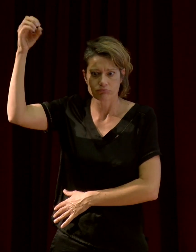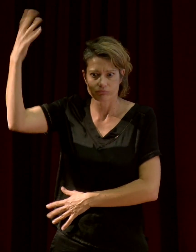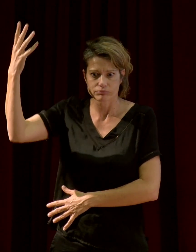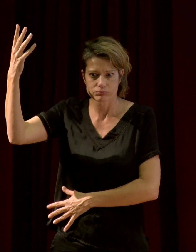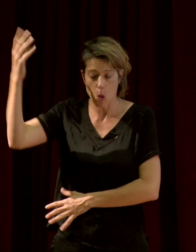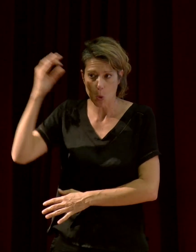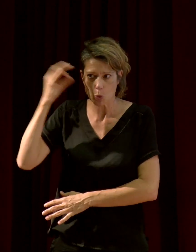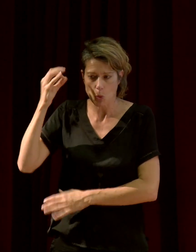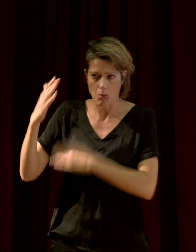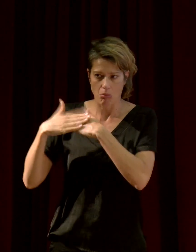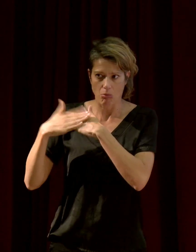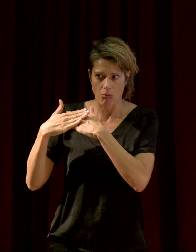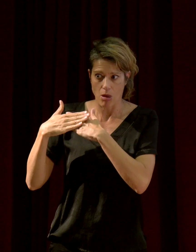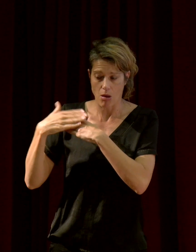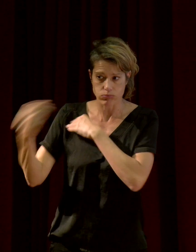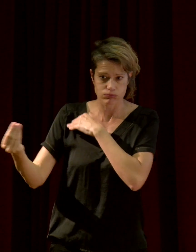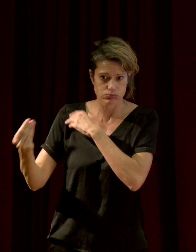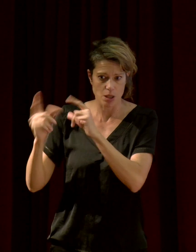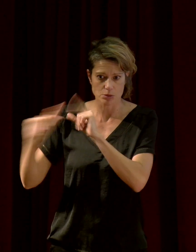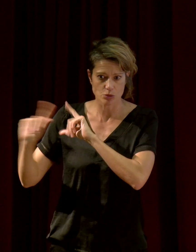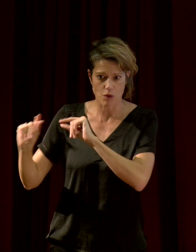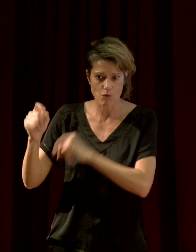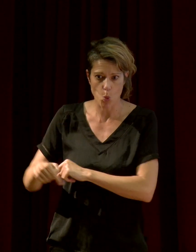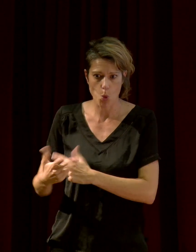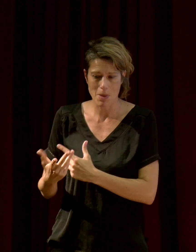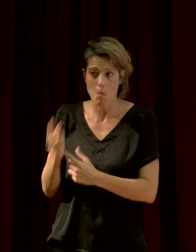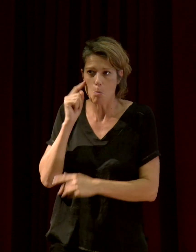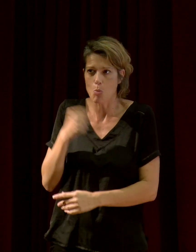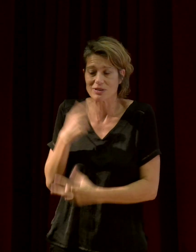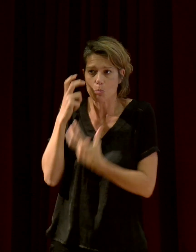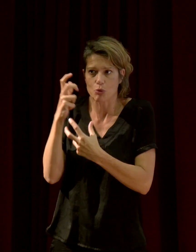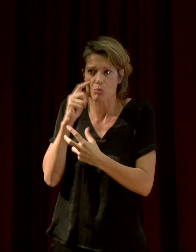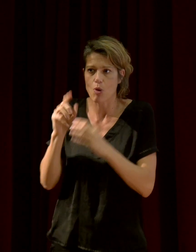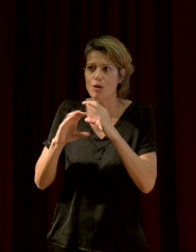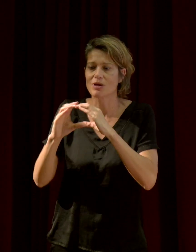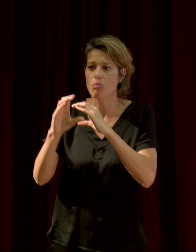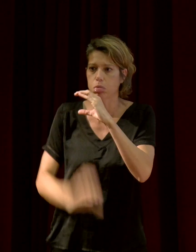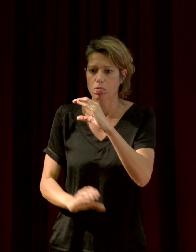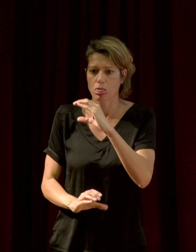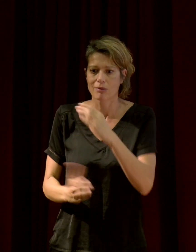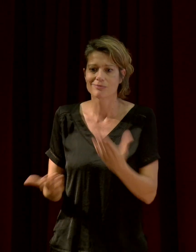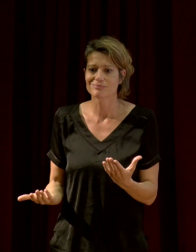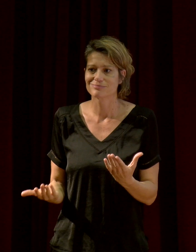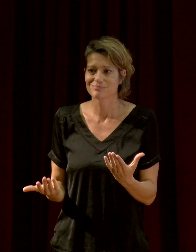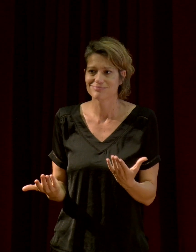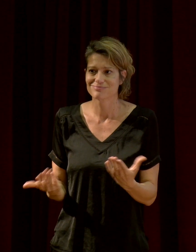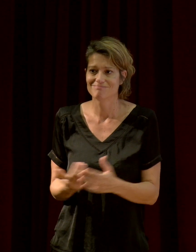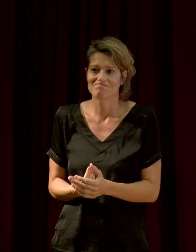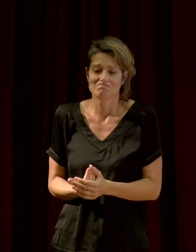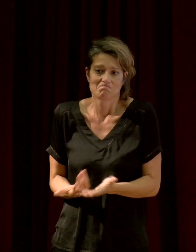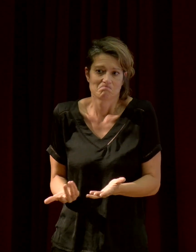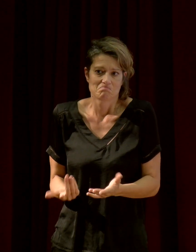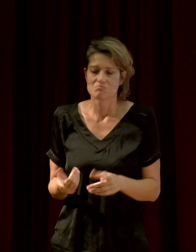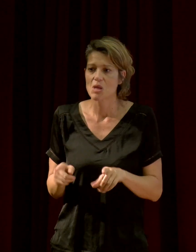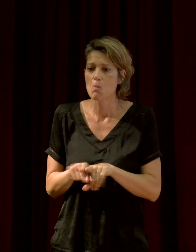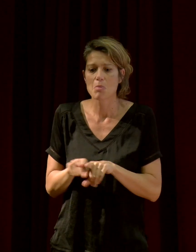ça va nous dire qu faut sortir, mais ça sera du bruit, parce que je ne pourrai plus communiquer. Donc, c'est très relatif, tout ça. Et le silence, c'est la même chose. C'est